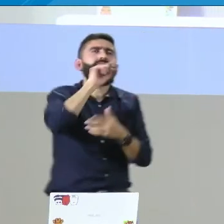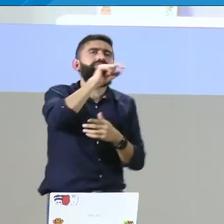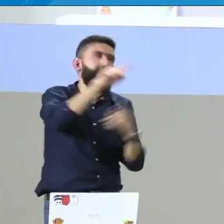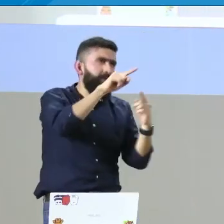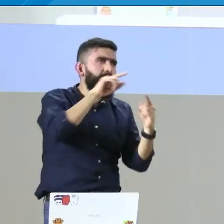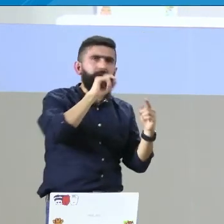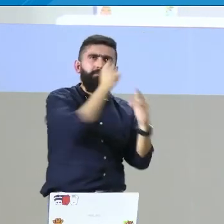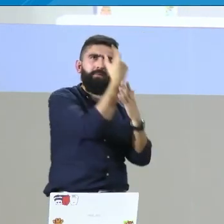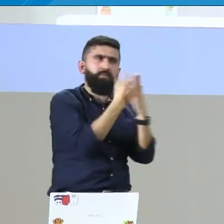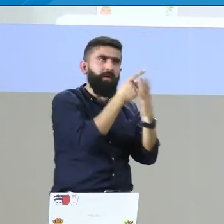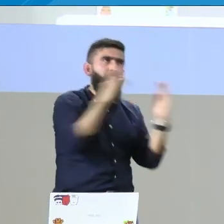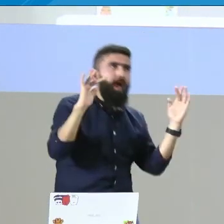Y en la siguiente columna,